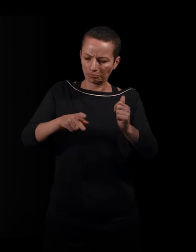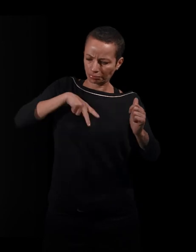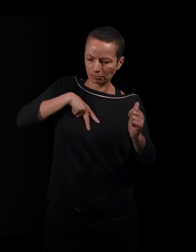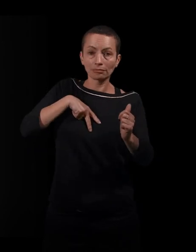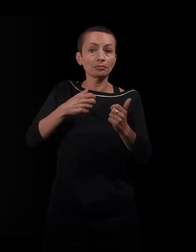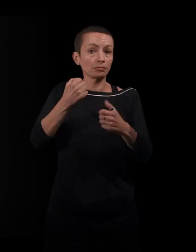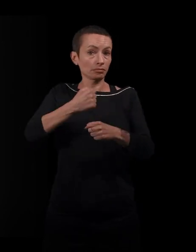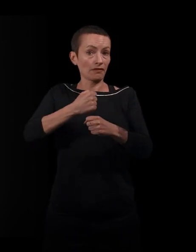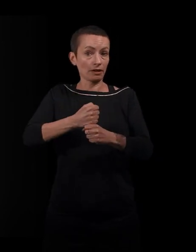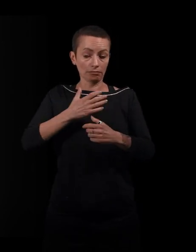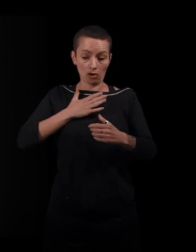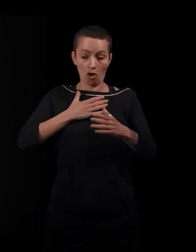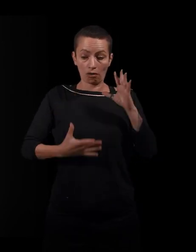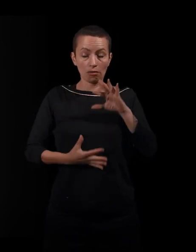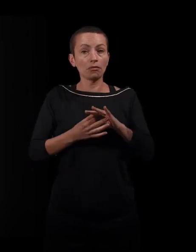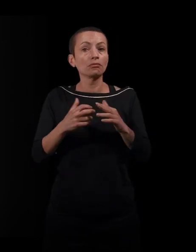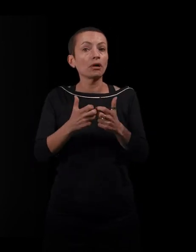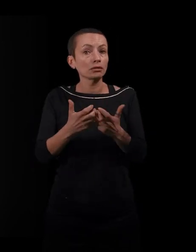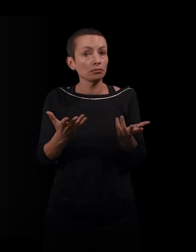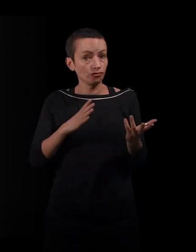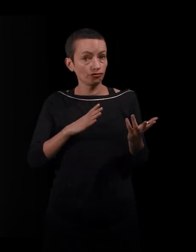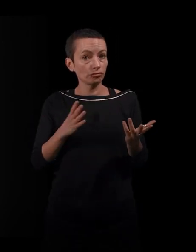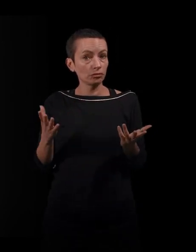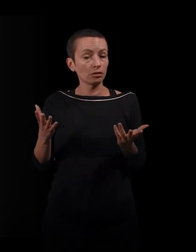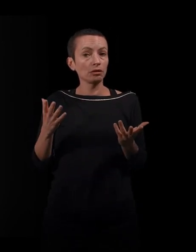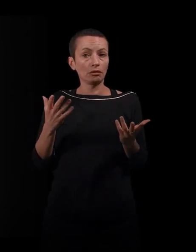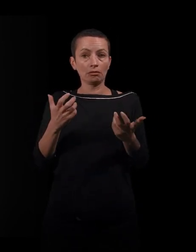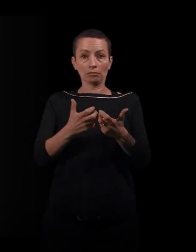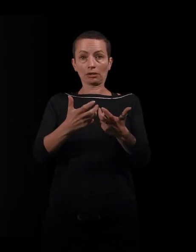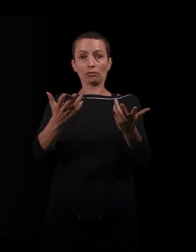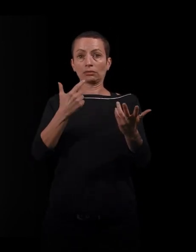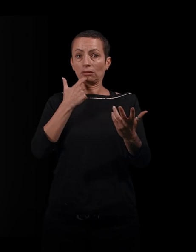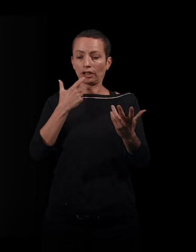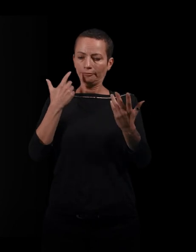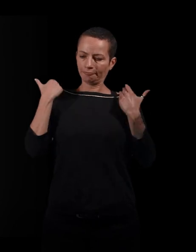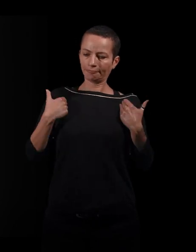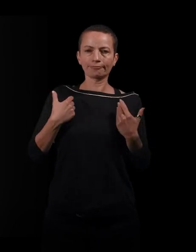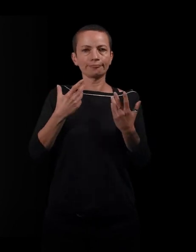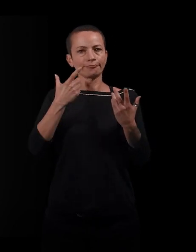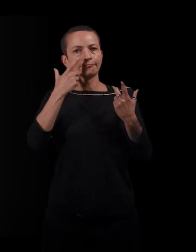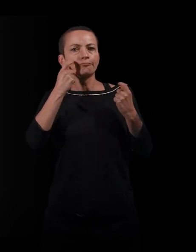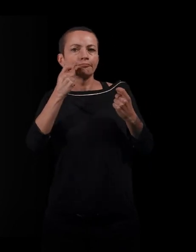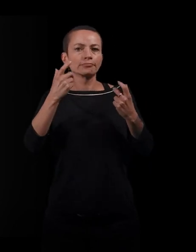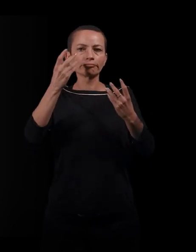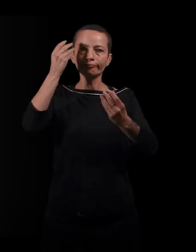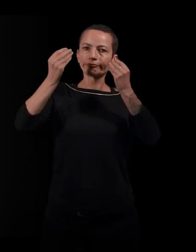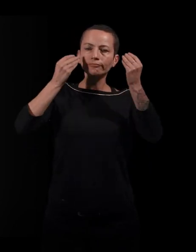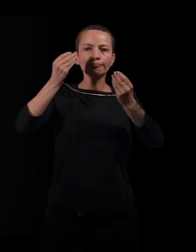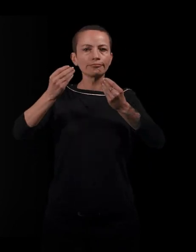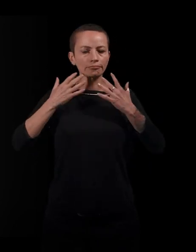qui fait qu'on va porter une attention particulière aux soins du corps, à l'esthétique, aux routines aussi du